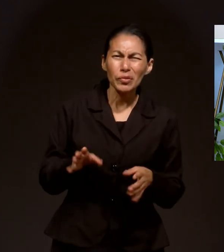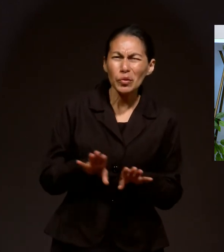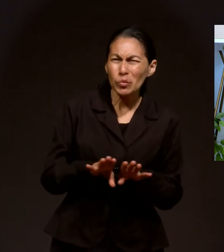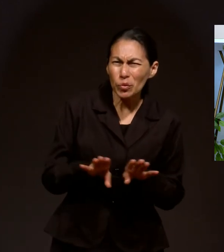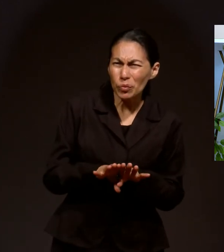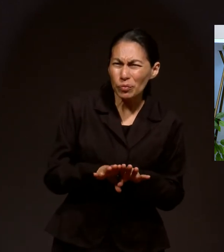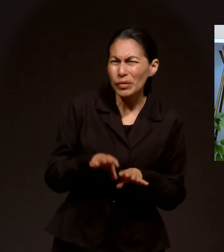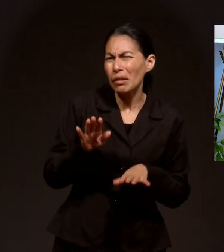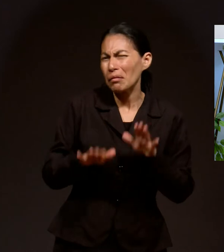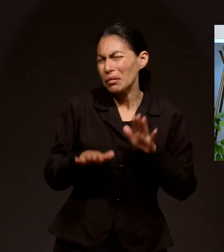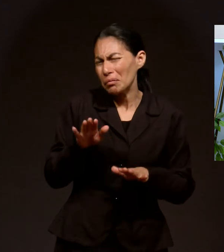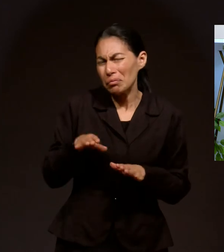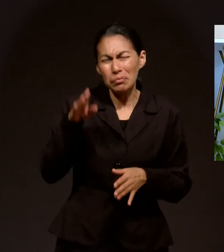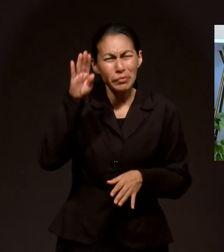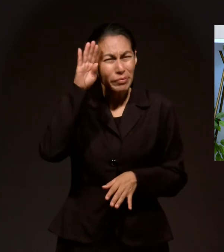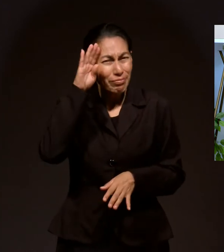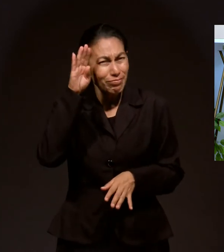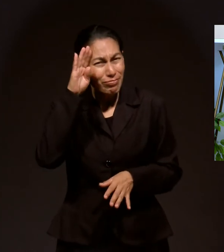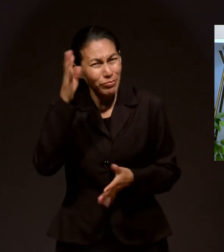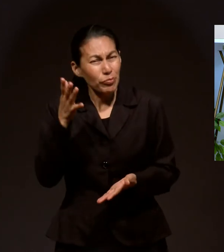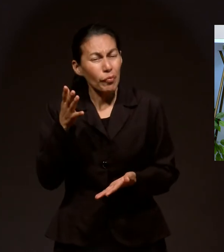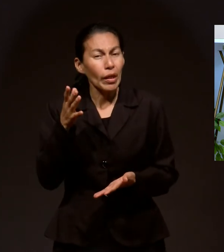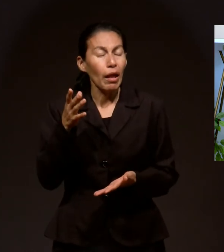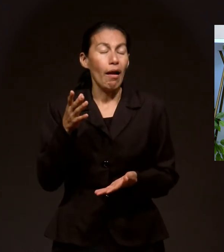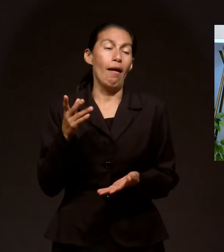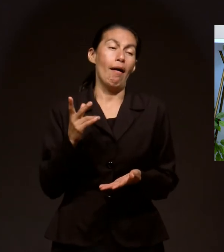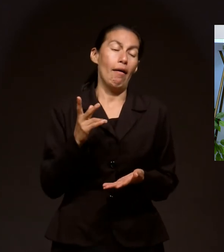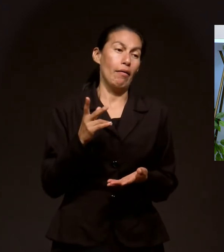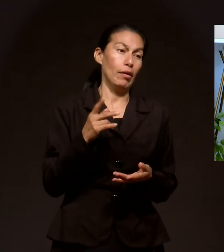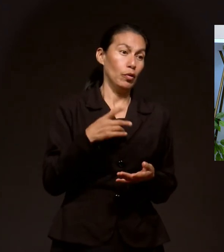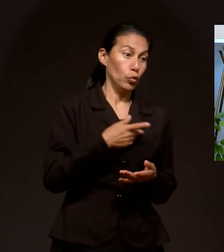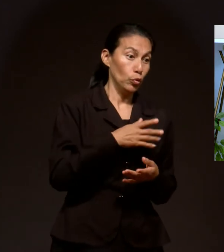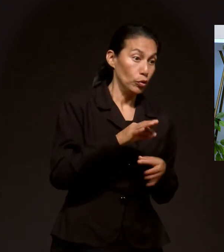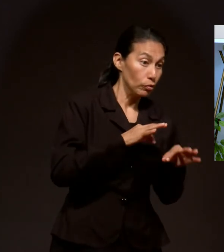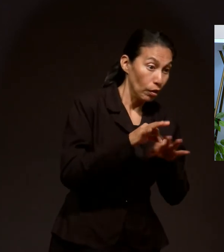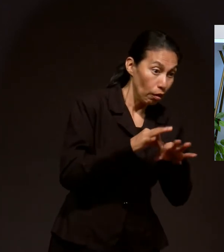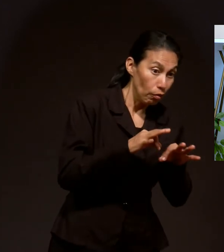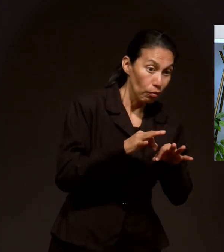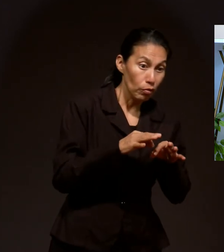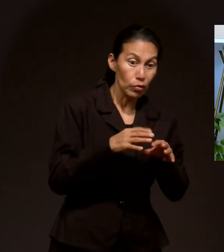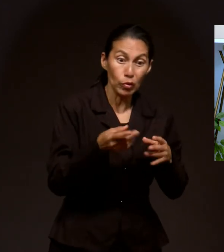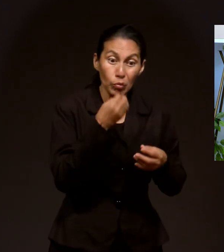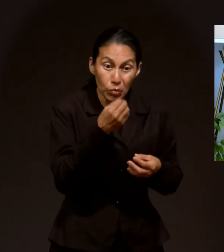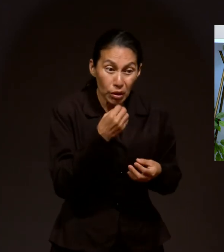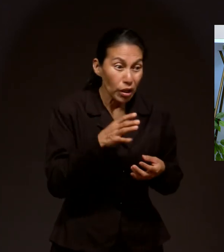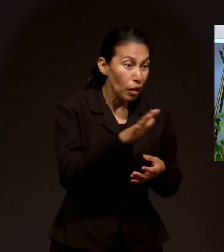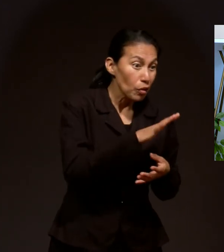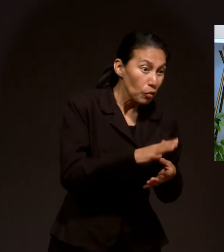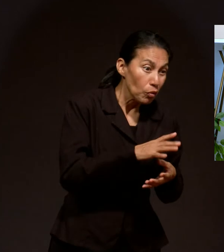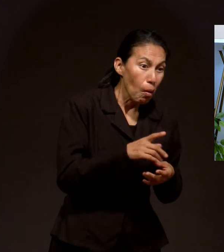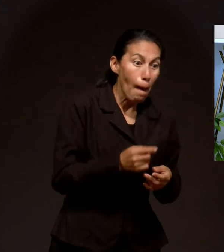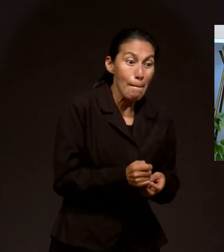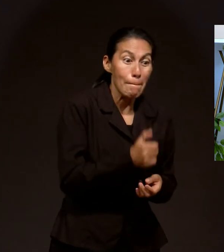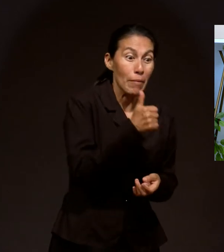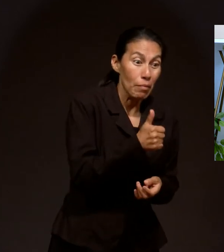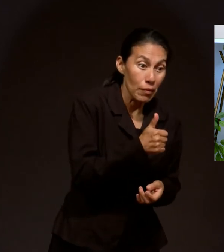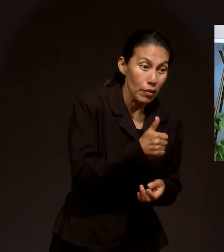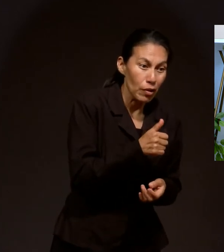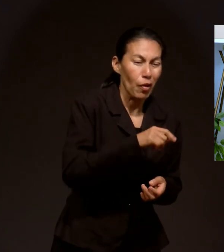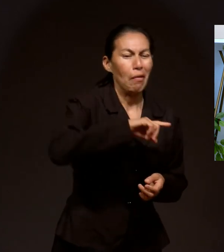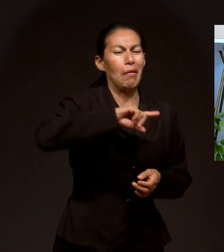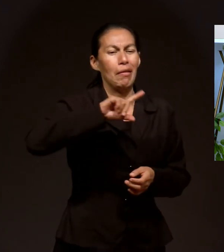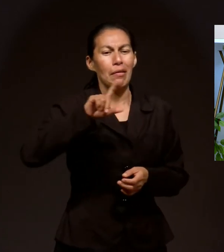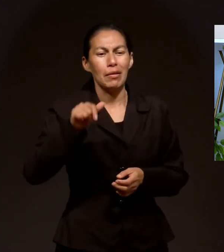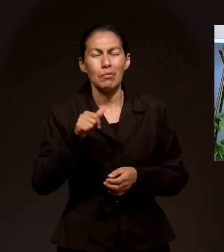promesa, quizás pensando, busca primero tu sustento y